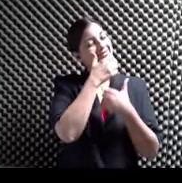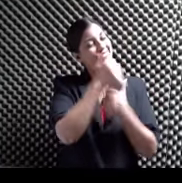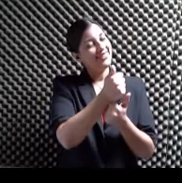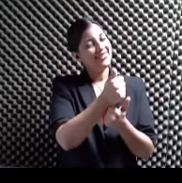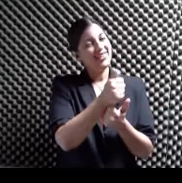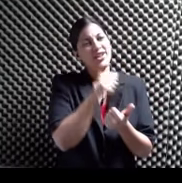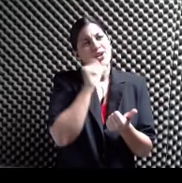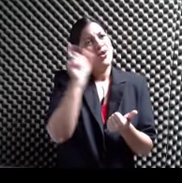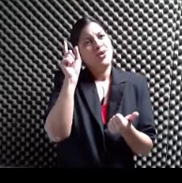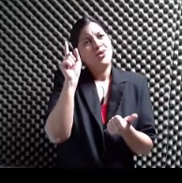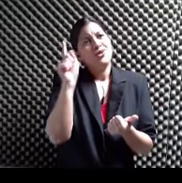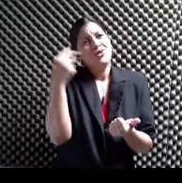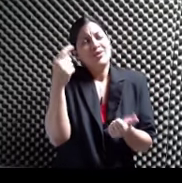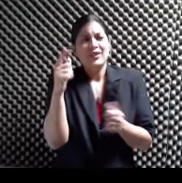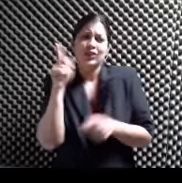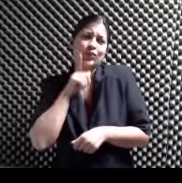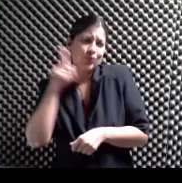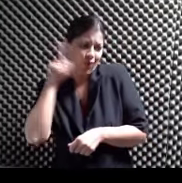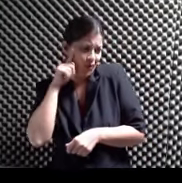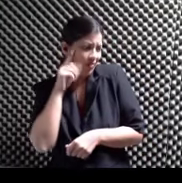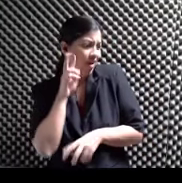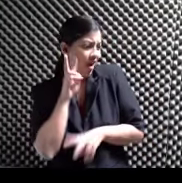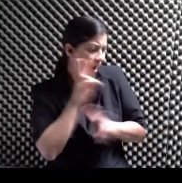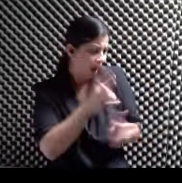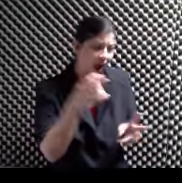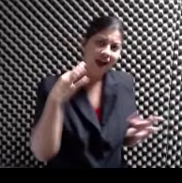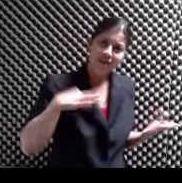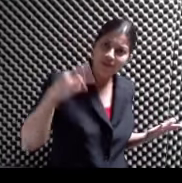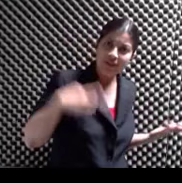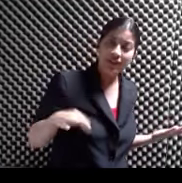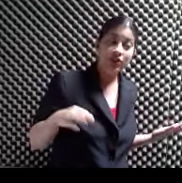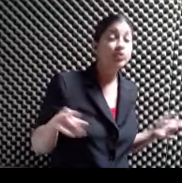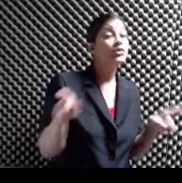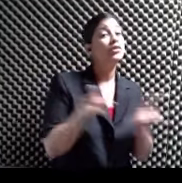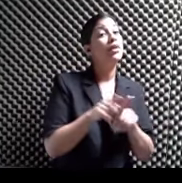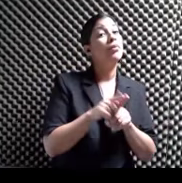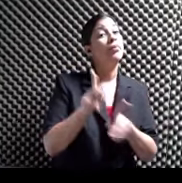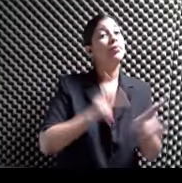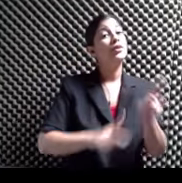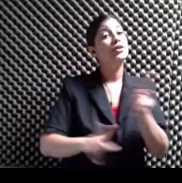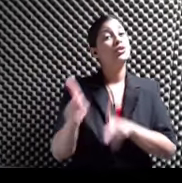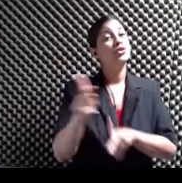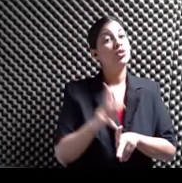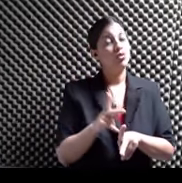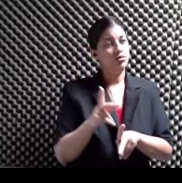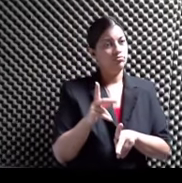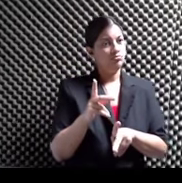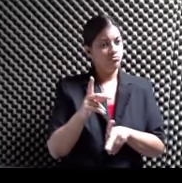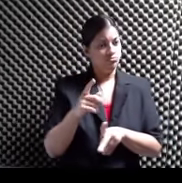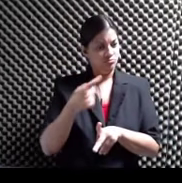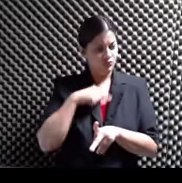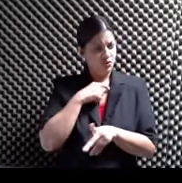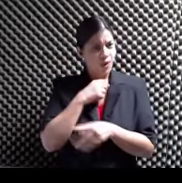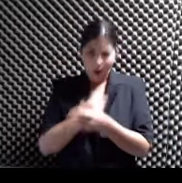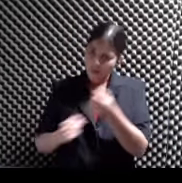La comunidad sorda Se puede beneficiar Pero también Las personas Que somos solidarios Las personas Que queremos crear